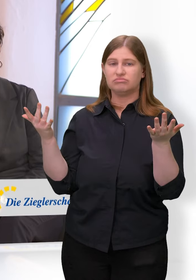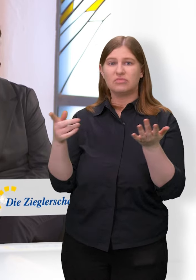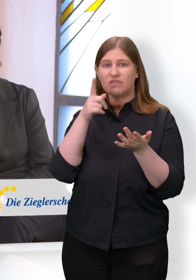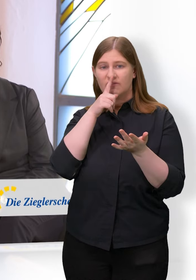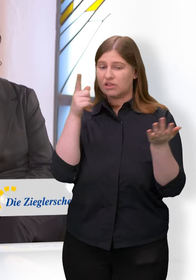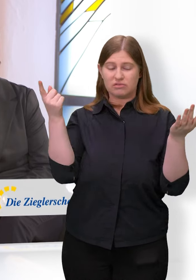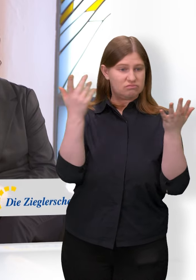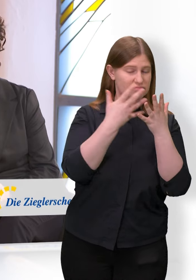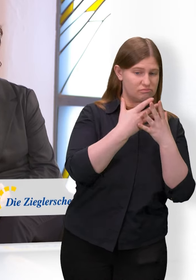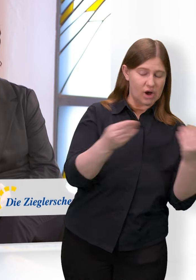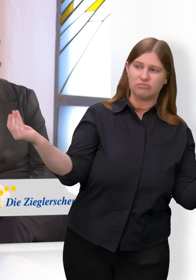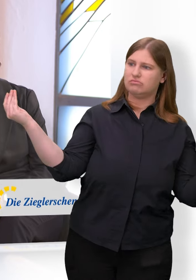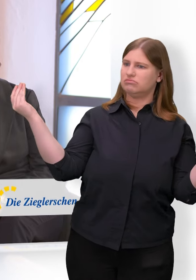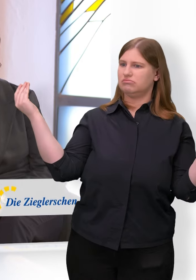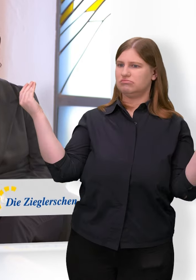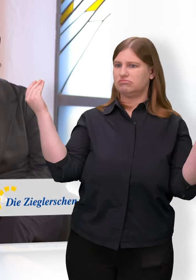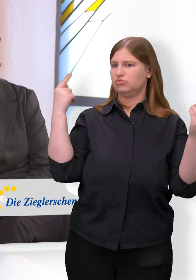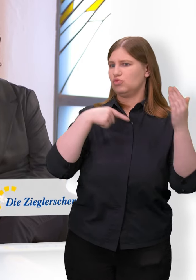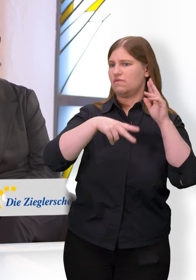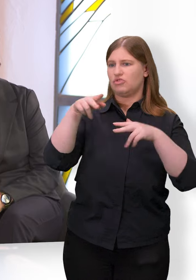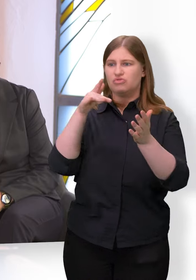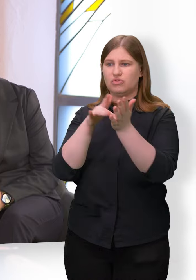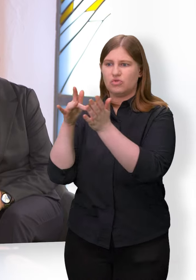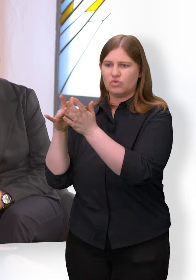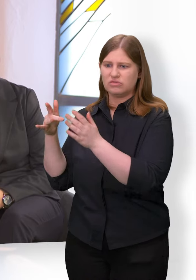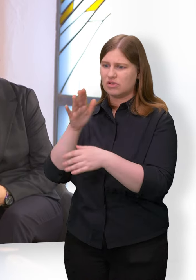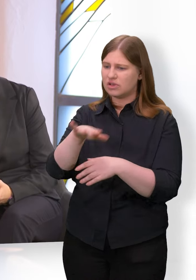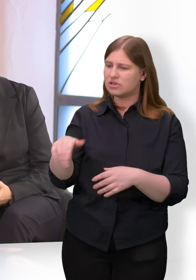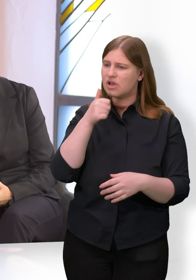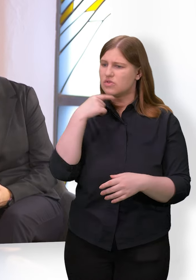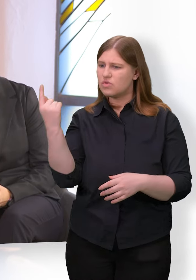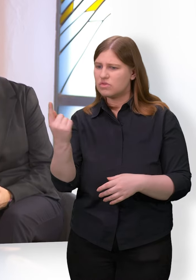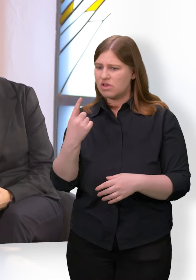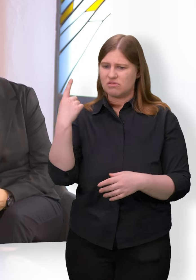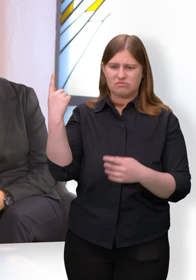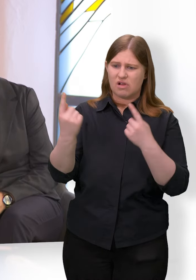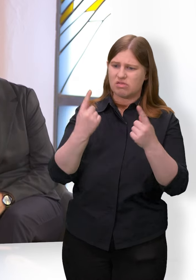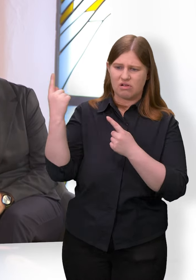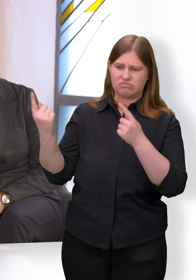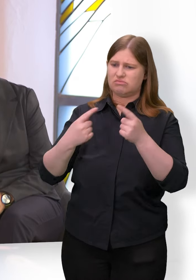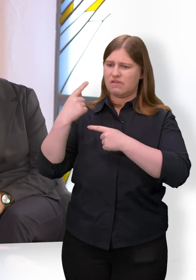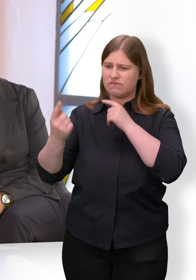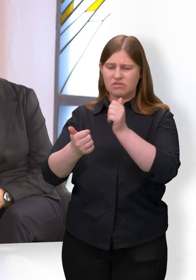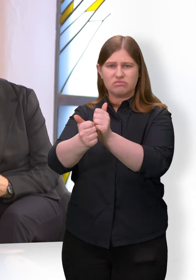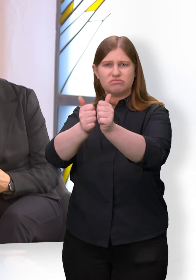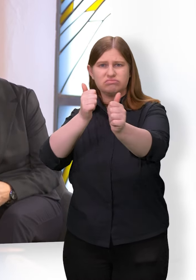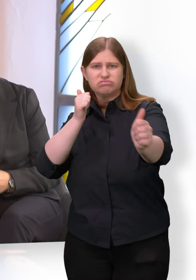wegbricht aus den unterschiedlichsten Gründen und die Kinder und Jugendlichen in ihrer Entwicklung gefährdet sind und eine Betreuung